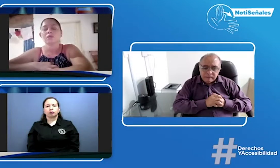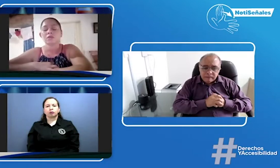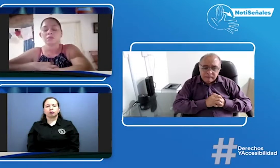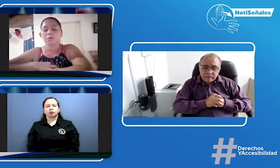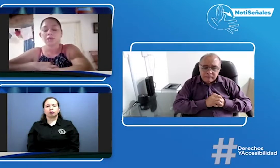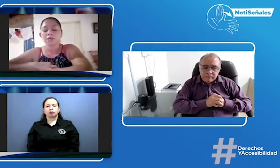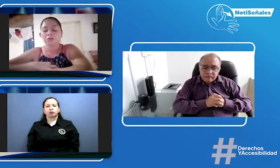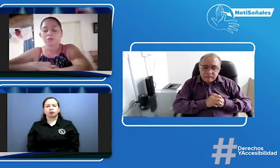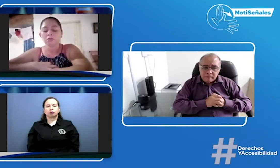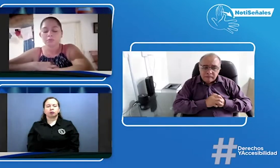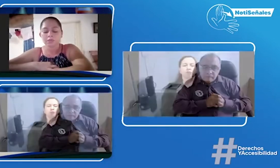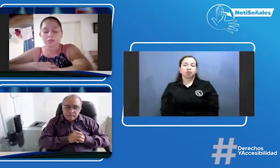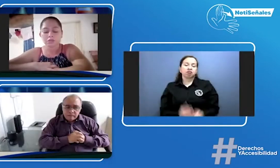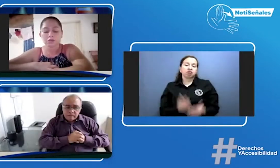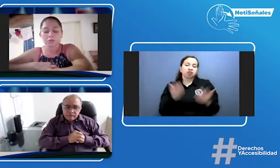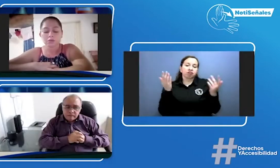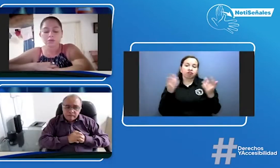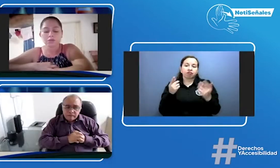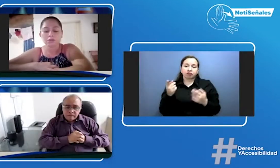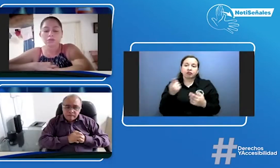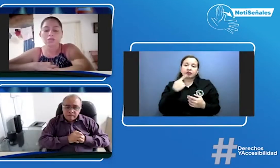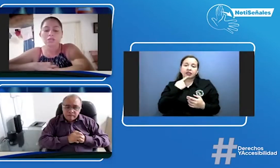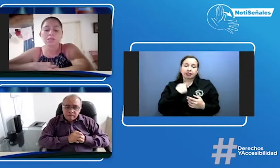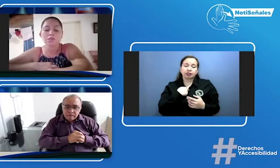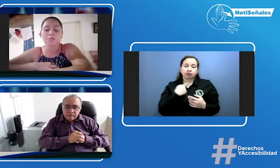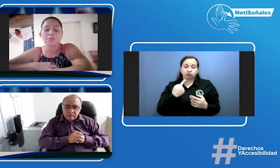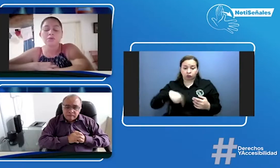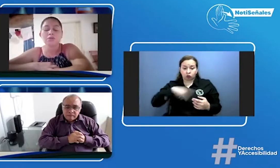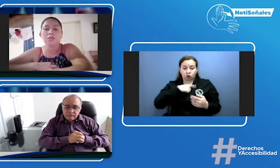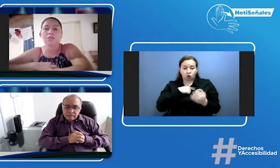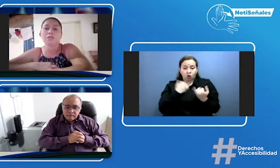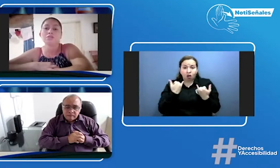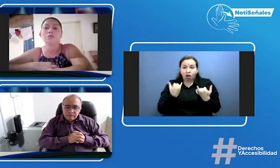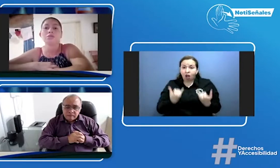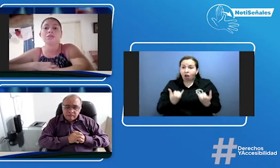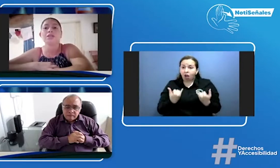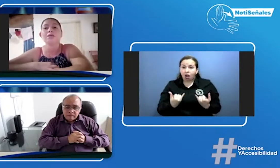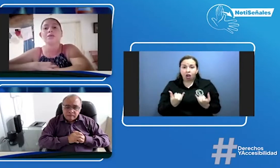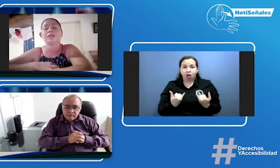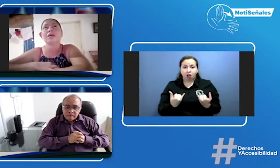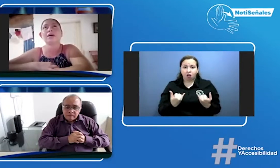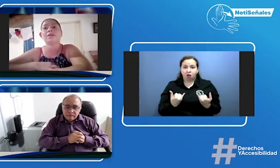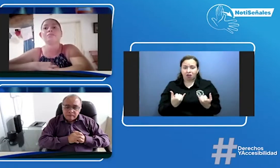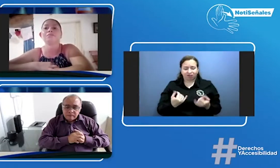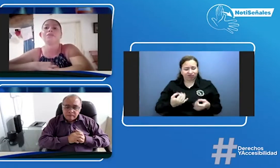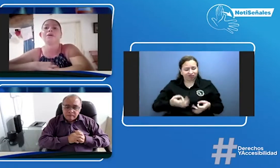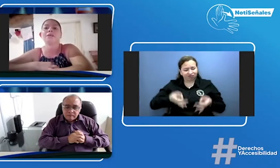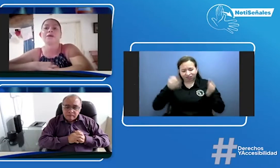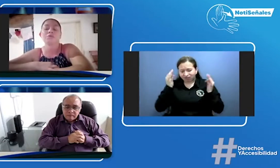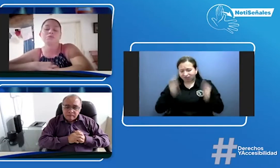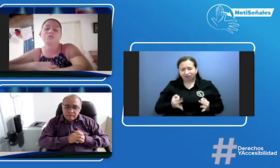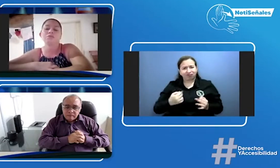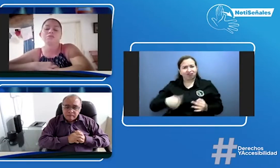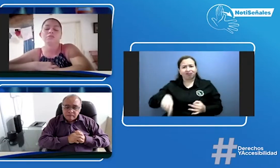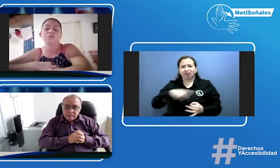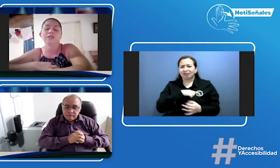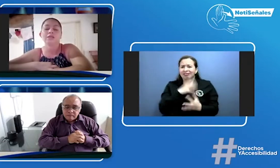Bueno, como bien lo dijo, pues nosotros ahorita mismo eso nos tiene de verdad devastados. La verdad que nos